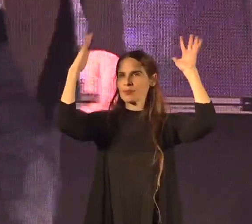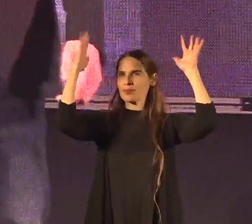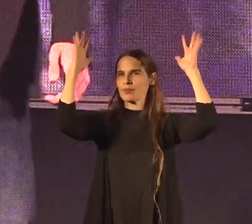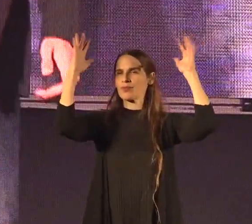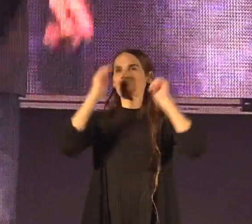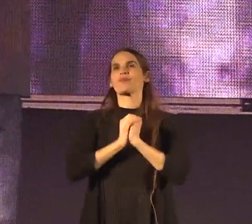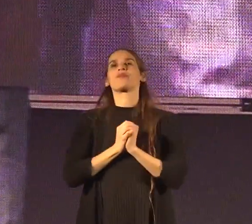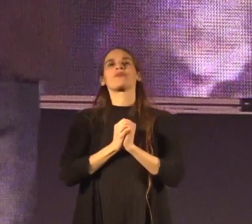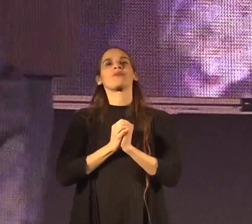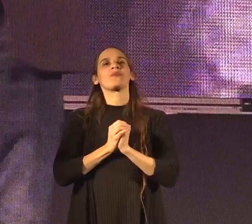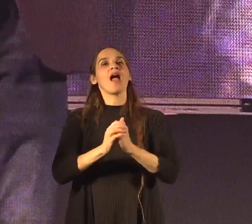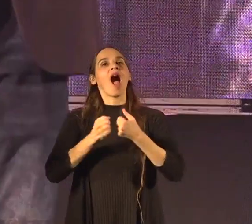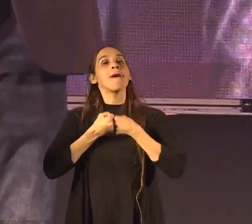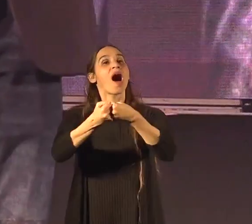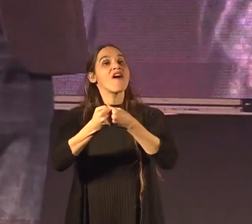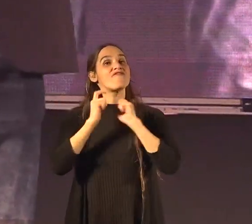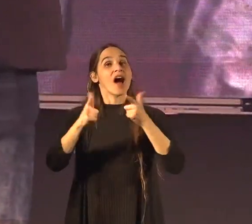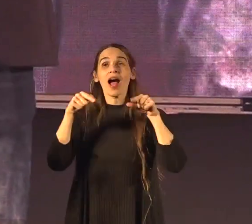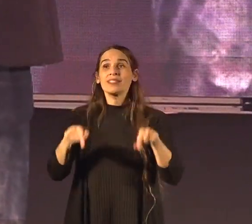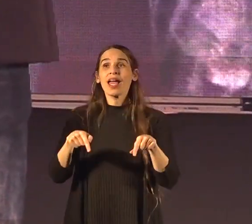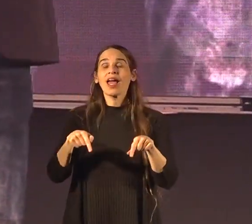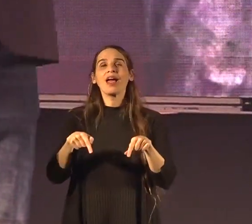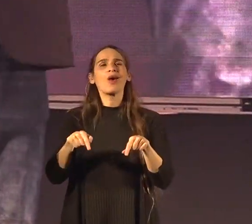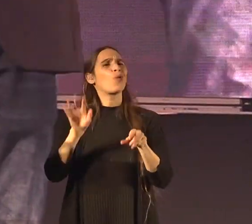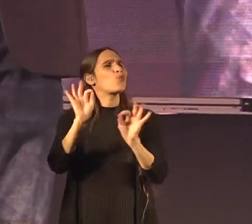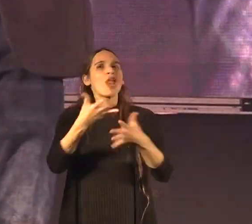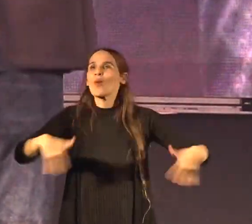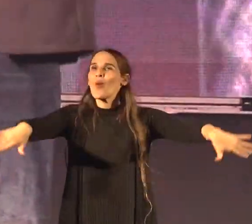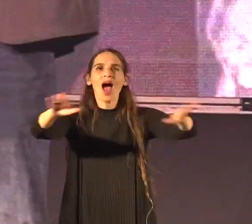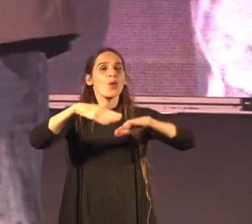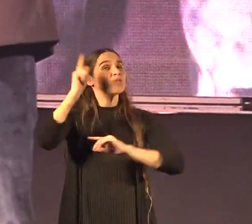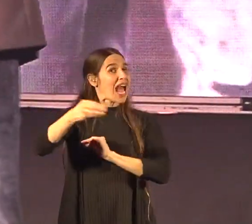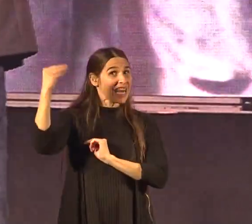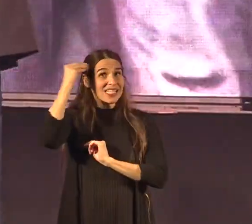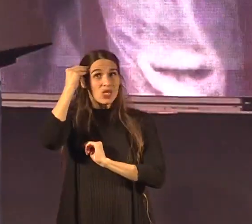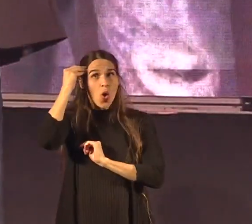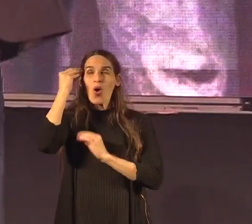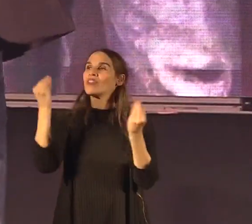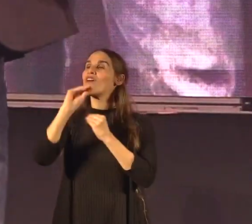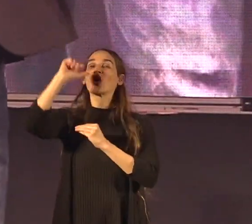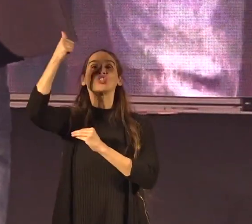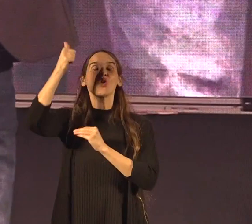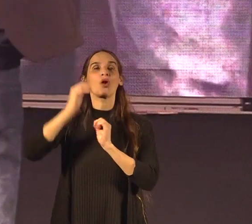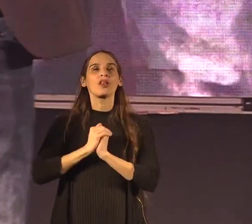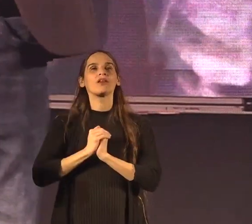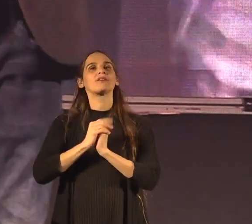המאבק הזה הוא של כולנו צריך לזכור דבר ראשון